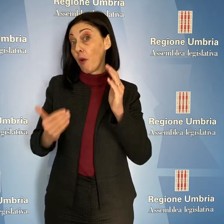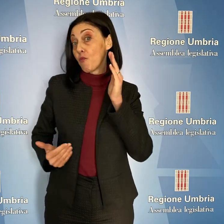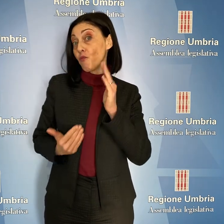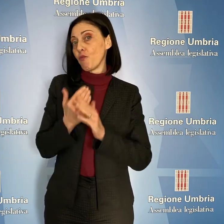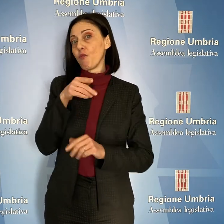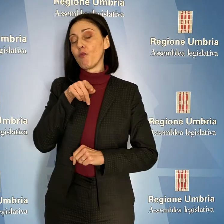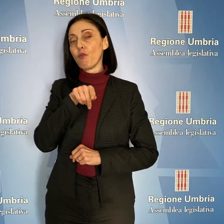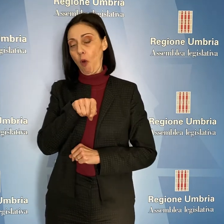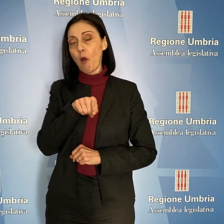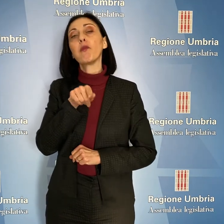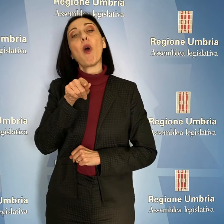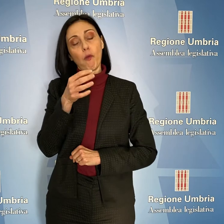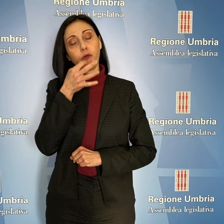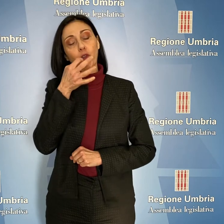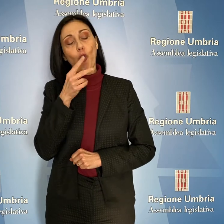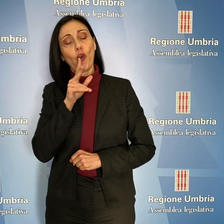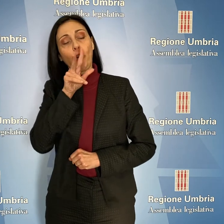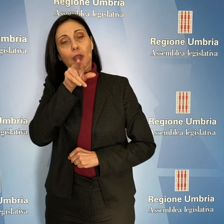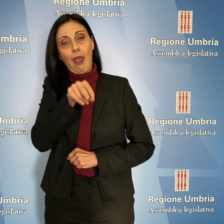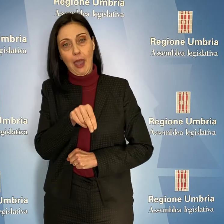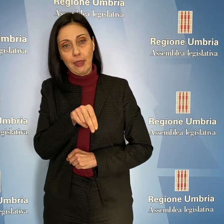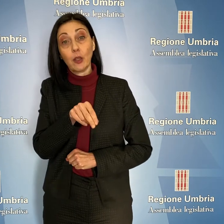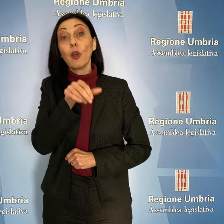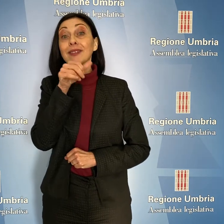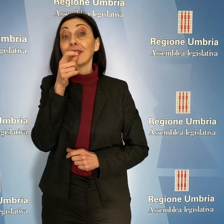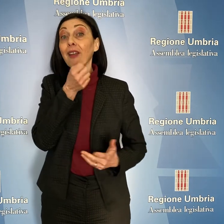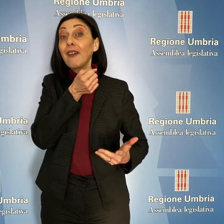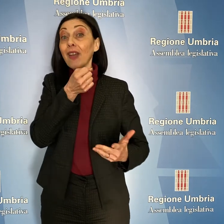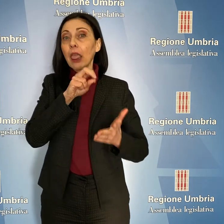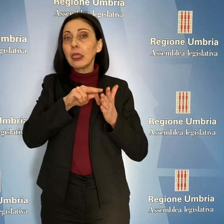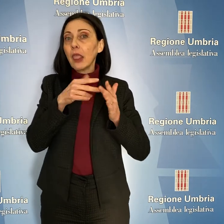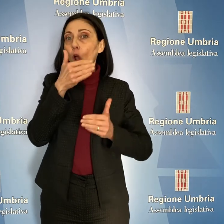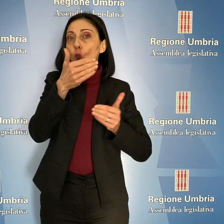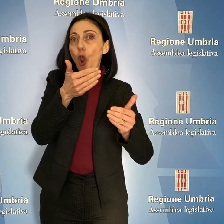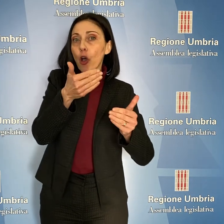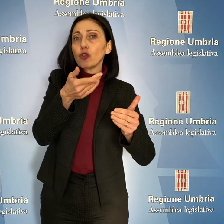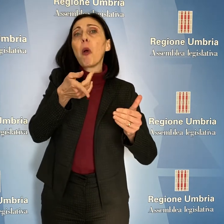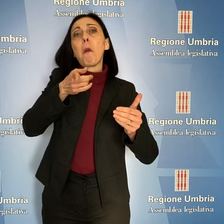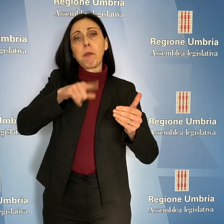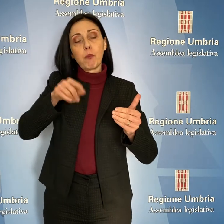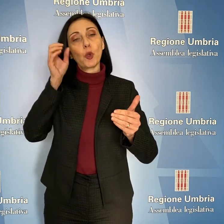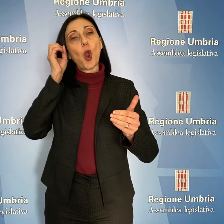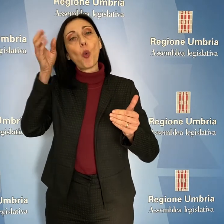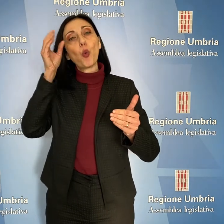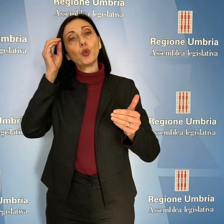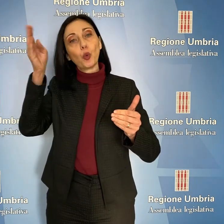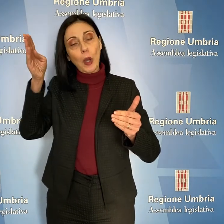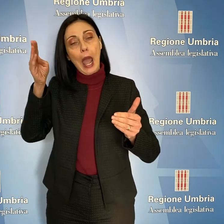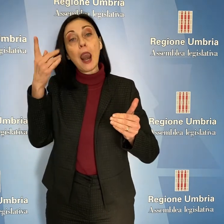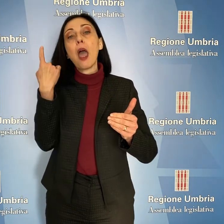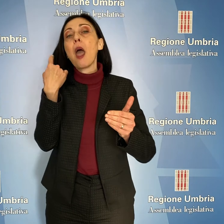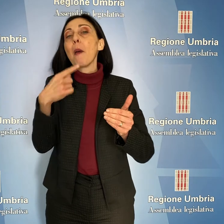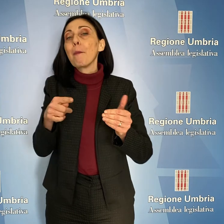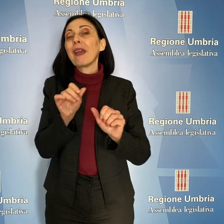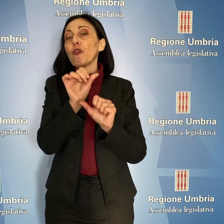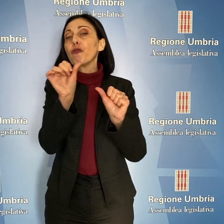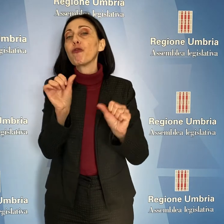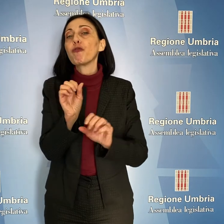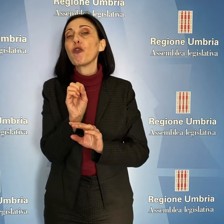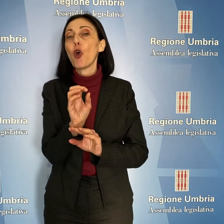Affioroni, richiede un investimento non solo tecnologico ma anche culturale sviluppando una formazione a servizio della pubblica